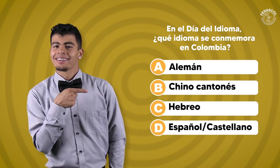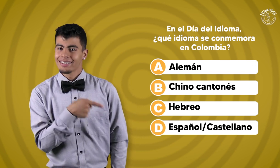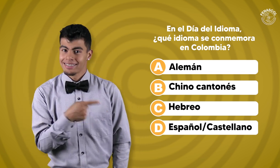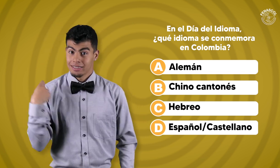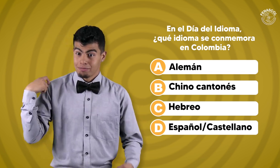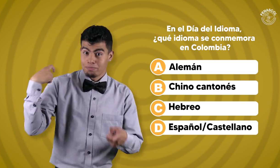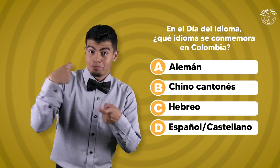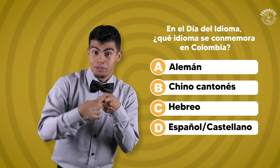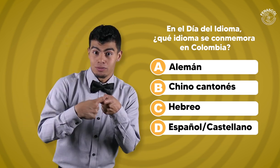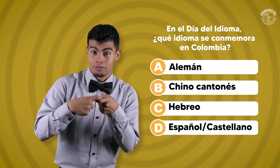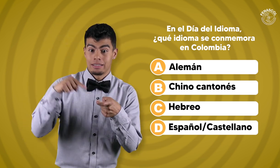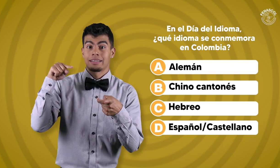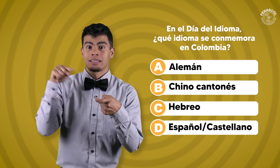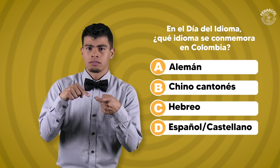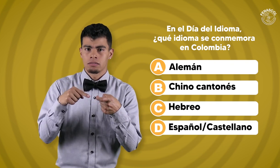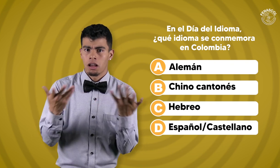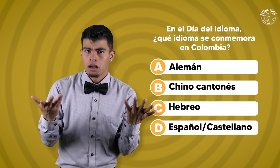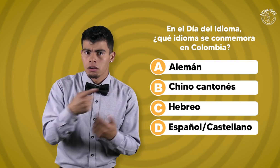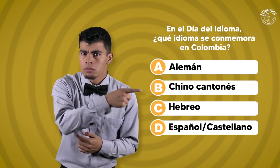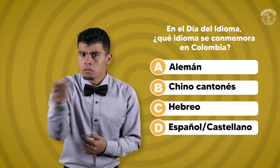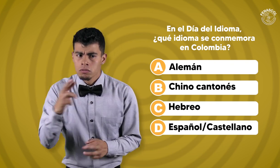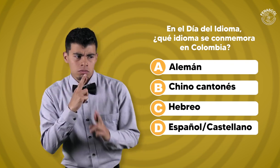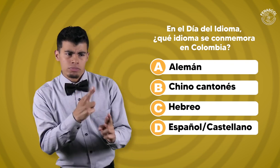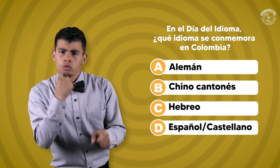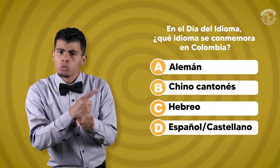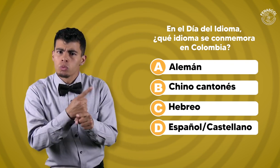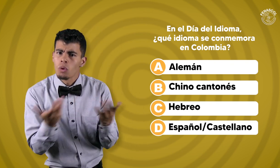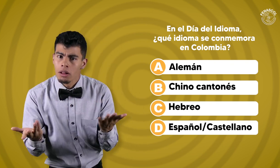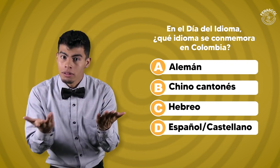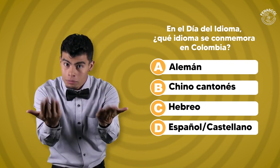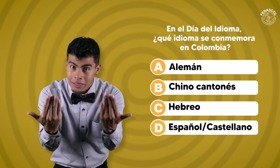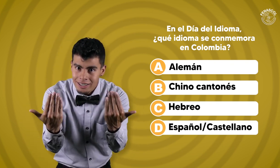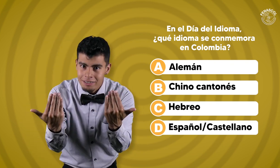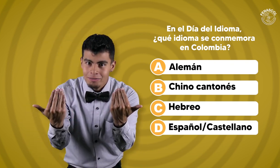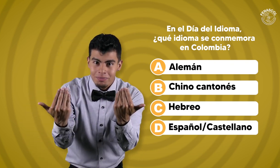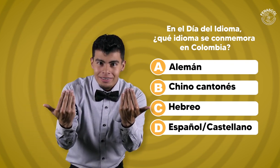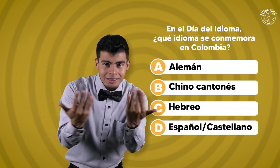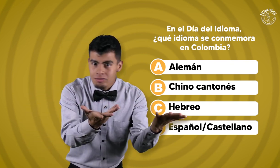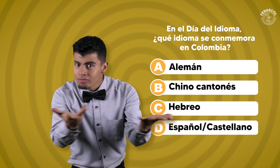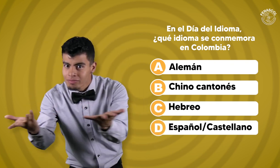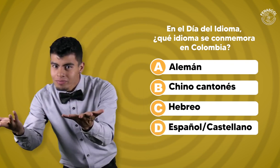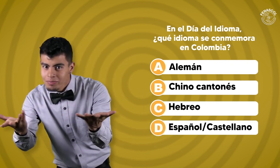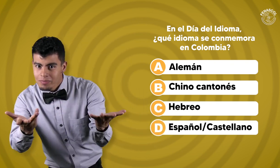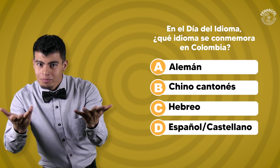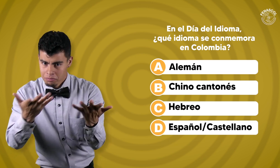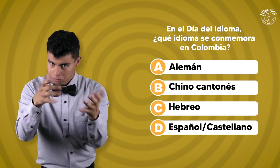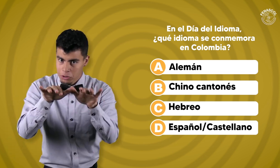español, castellano. ¿Cuál crees que es la respuesta correcta? ¡A ver! ¡Vamos! Pueden escribir en el